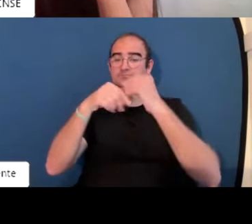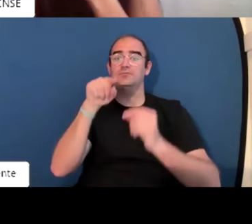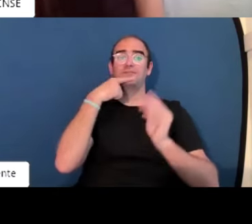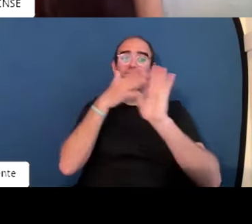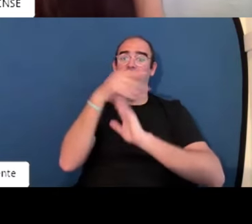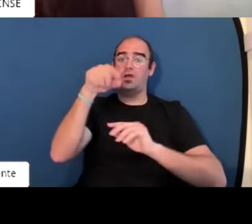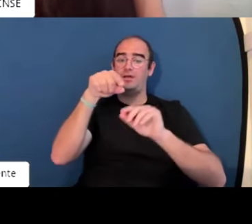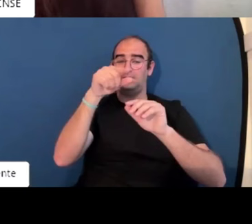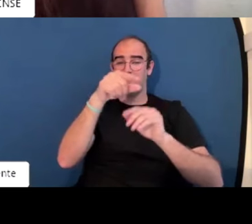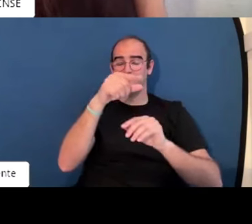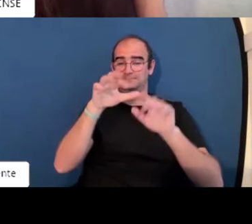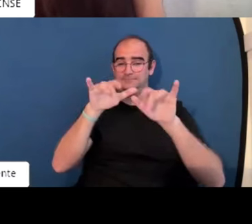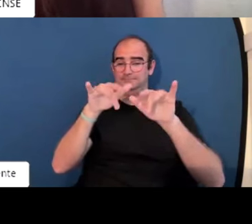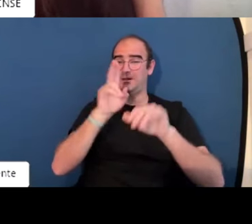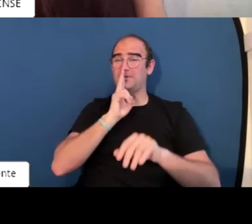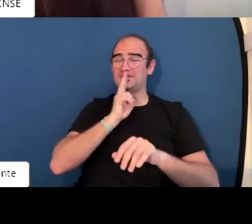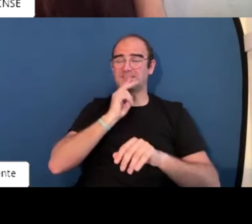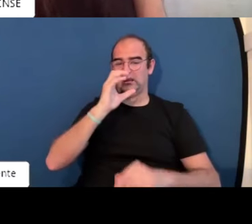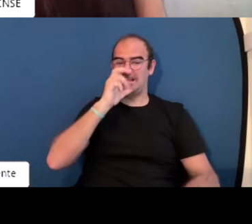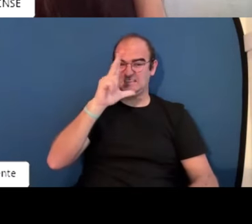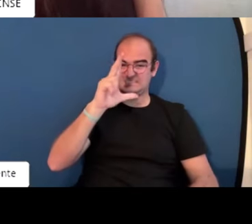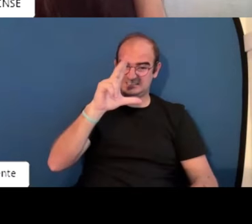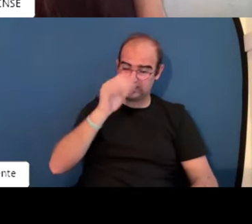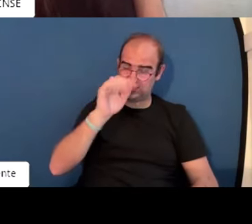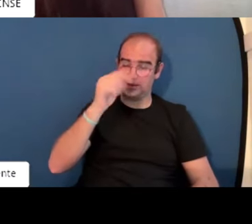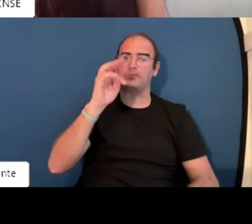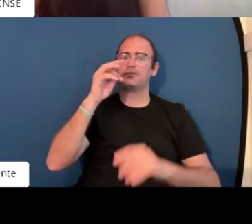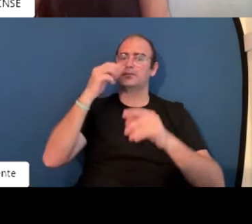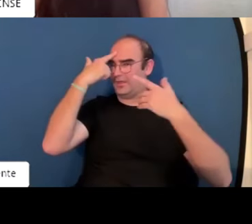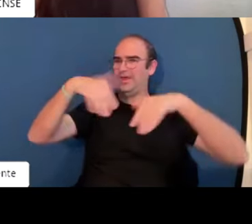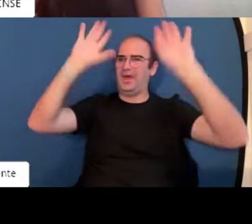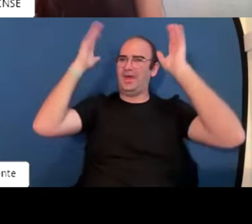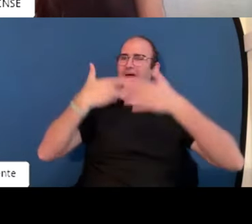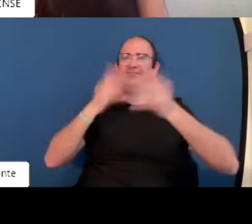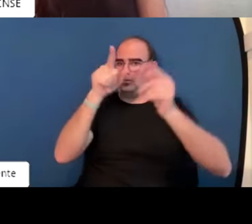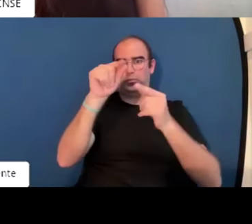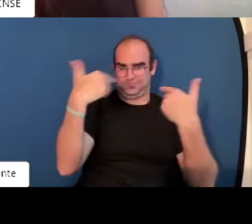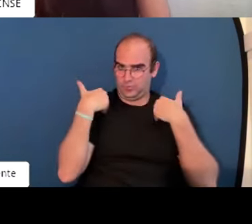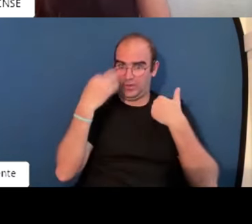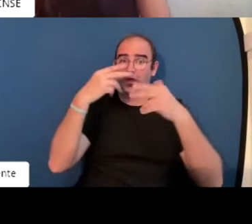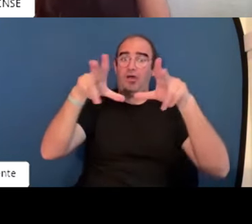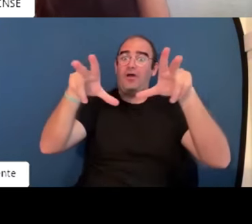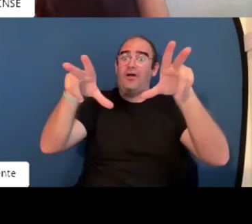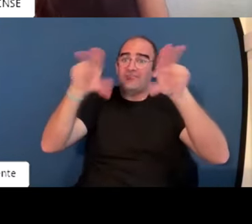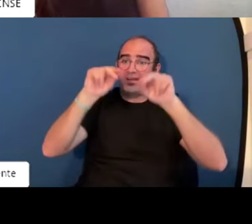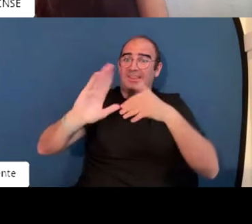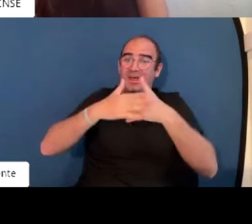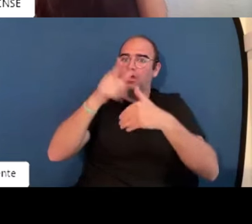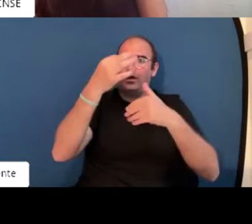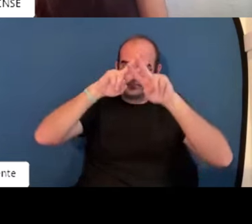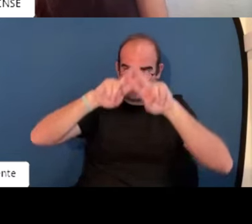dudar y no me da confianza al 100% sí tienes tienes razón es verdad que no podemos